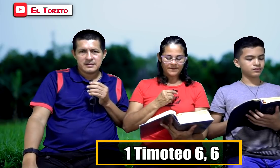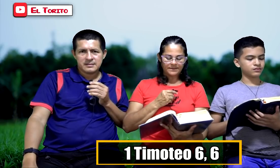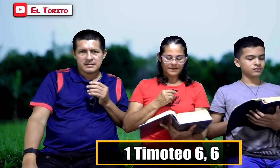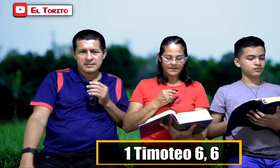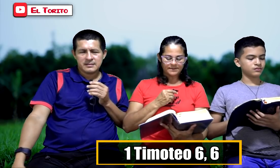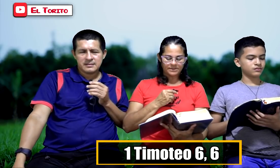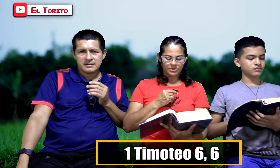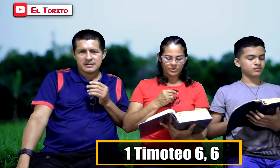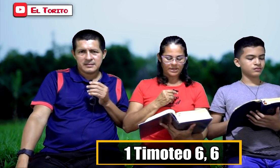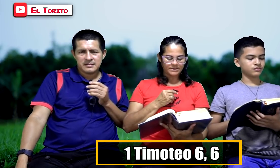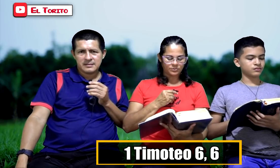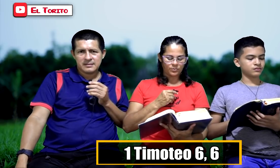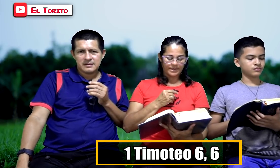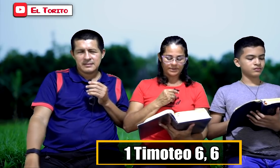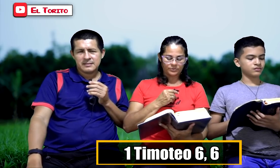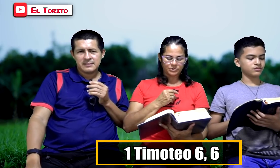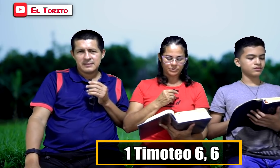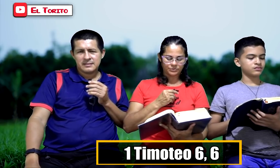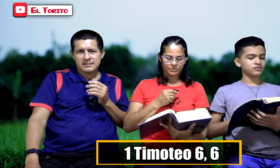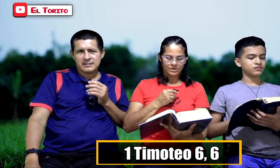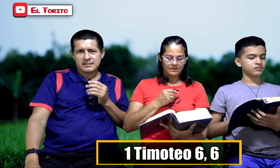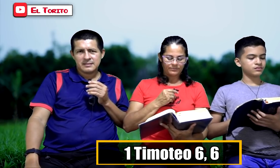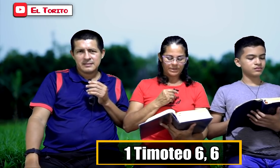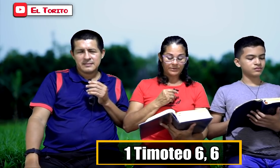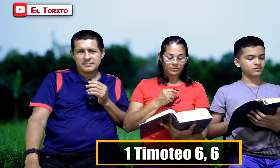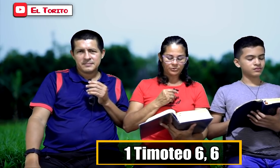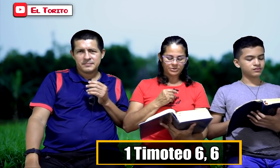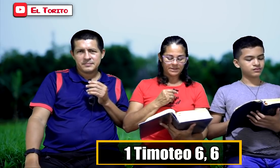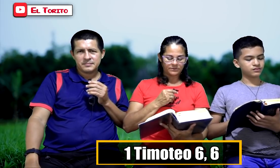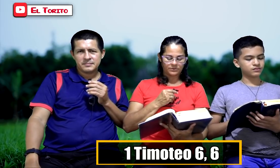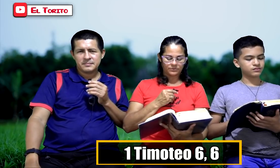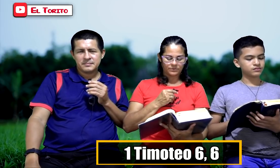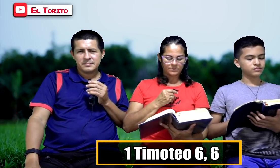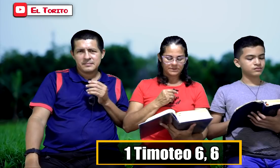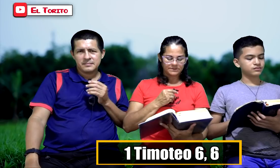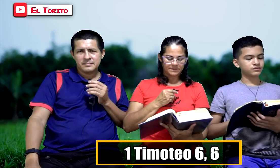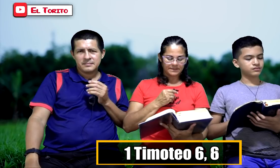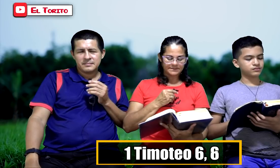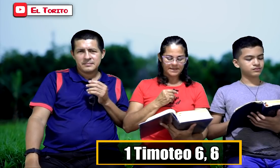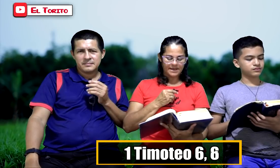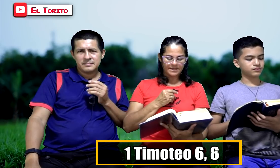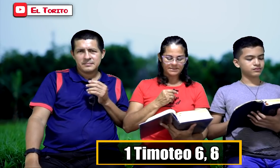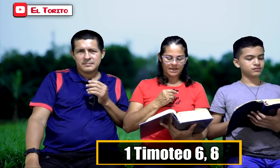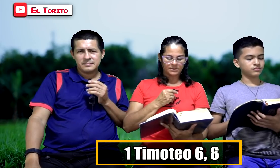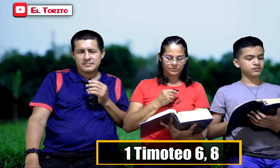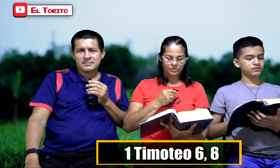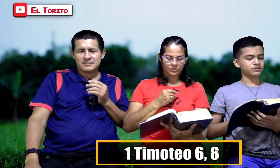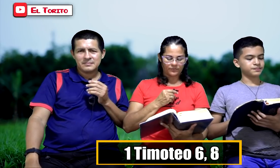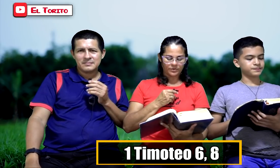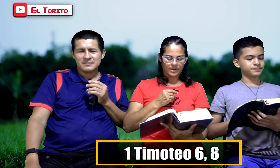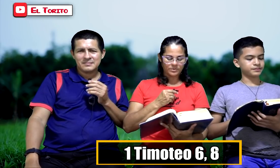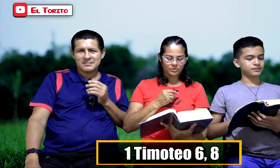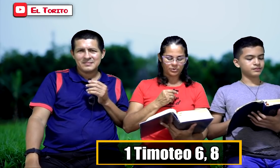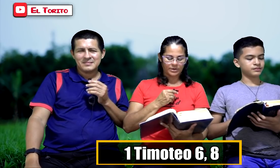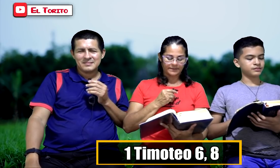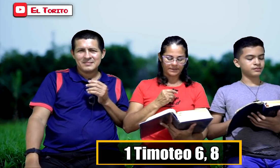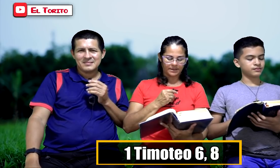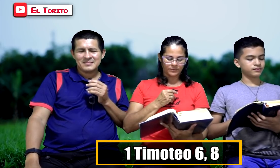verdad que la religión es un buen negocio, pero en otro sentido. Si gracias a ella nos conformamos con lo que tenemos.